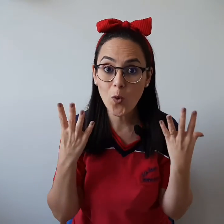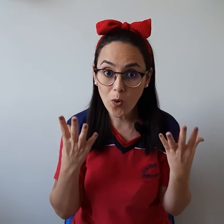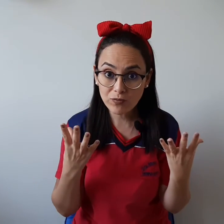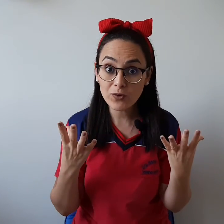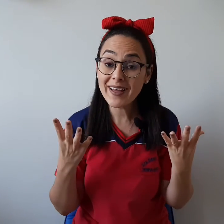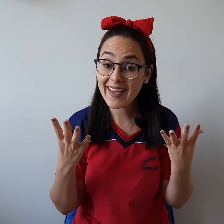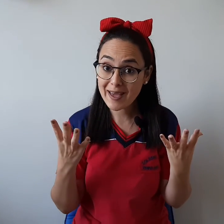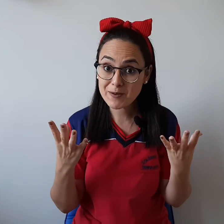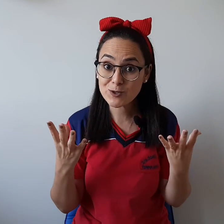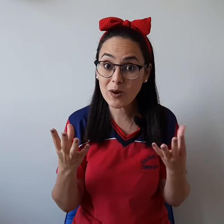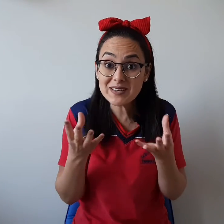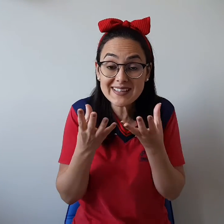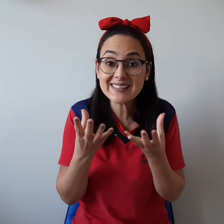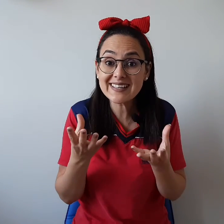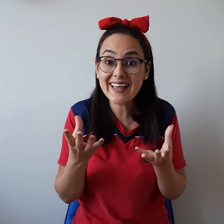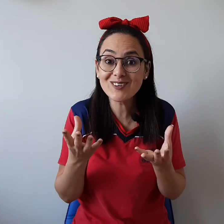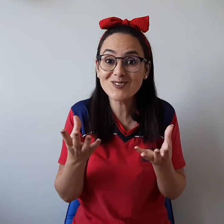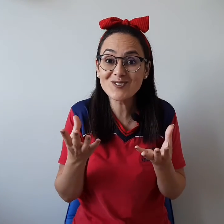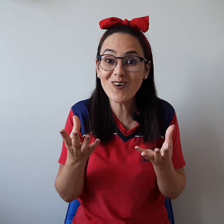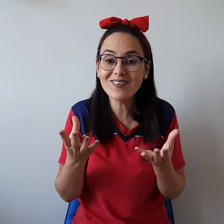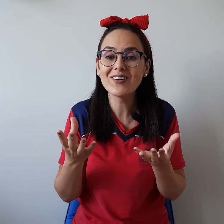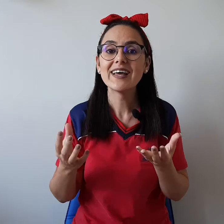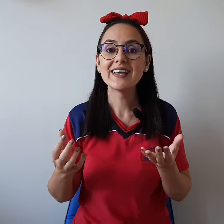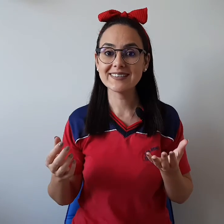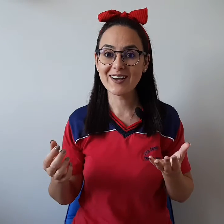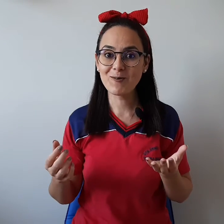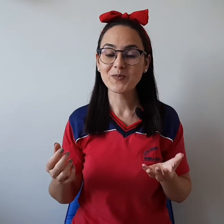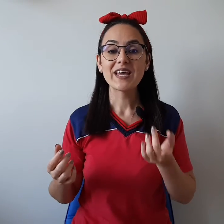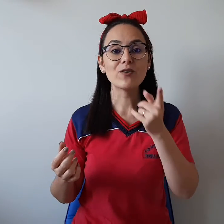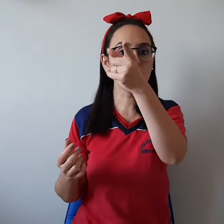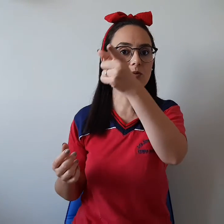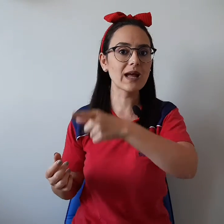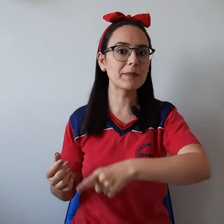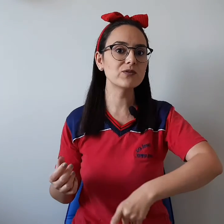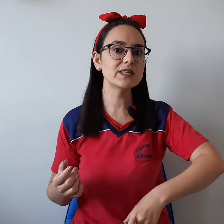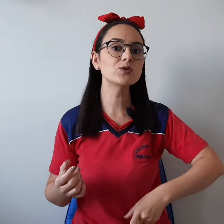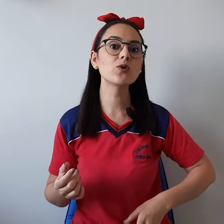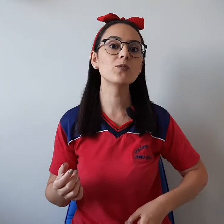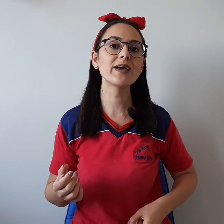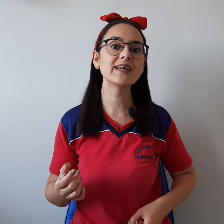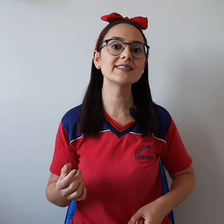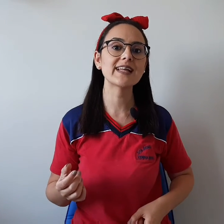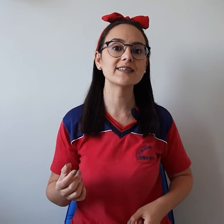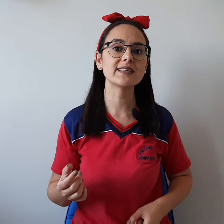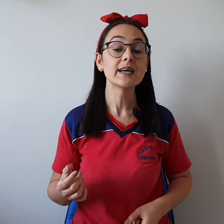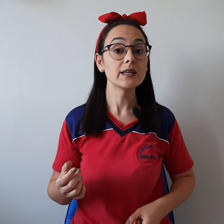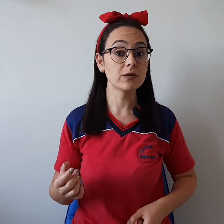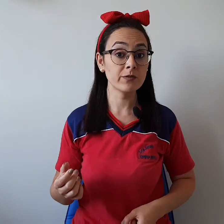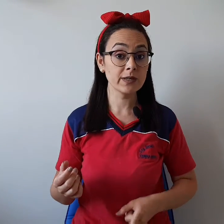um ovo? É, pessoal, eles nascem dentro de um ovo. Então, eu vou contar para vocês como é que eles nascem. E vamos